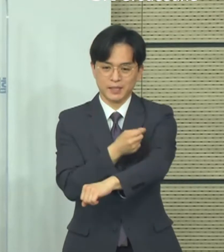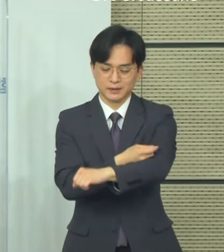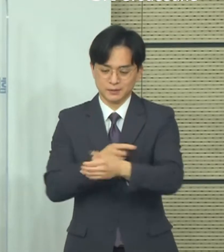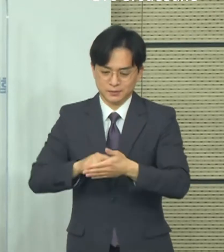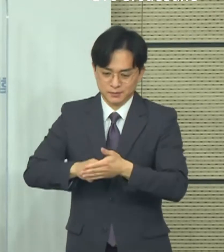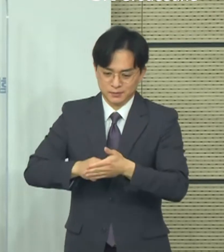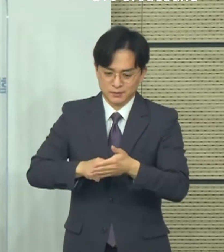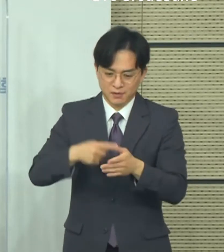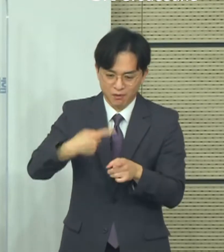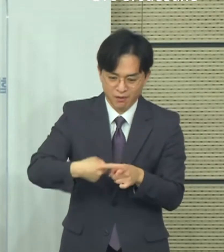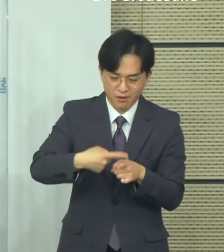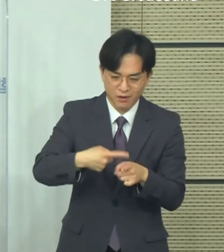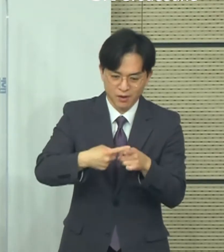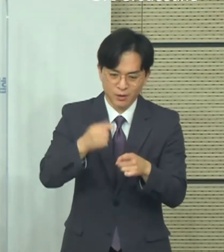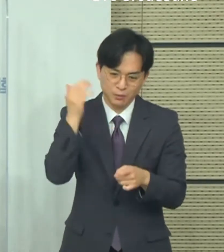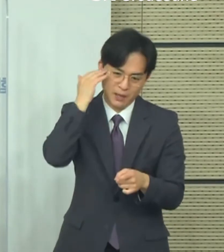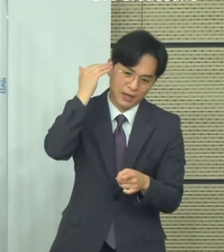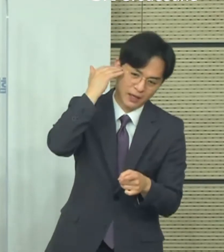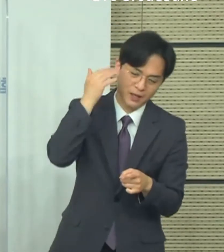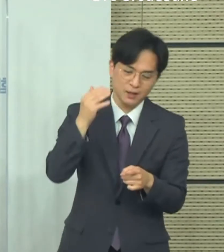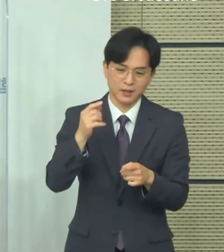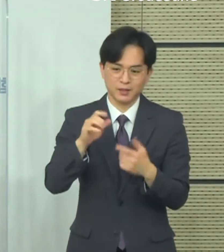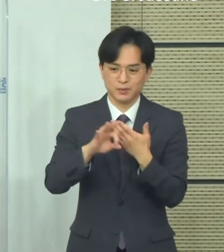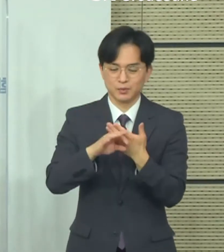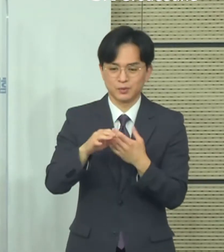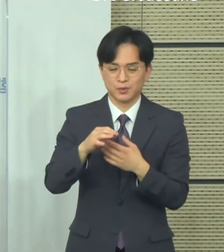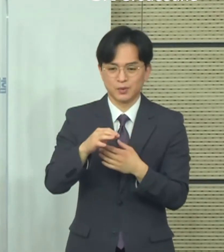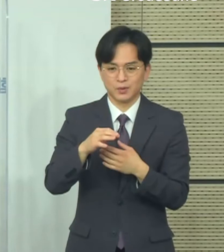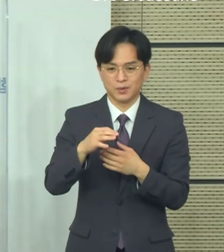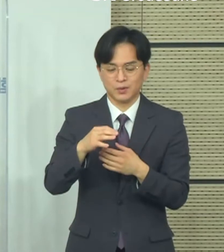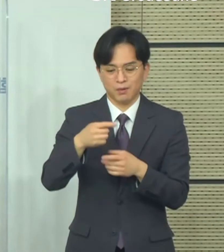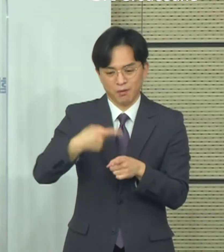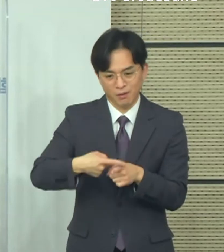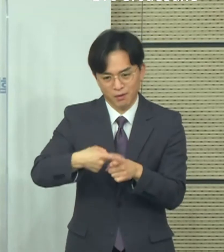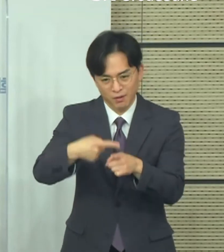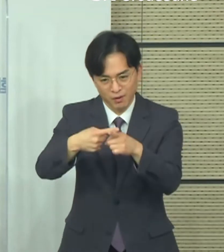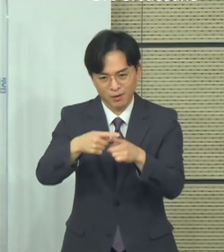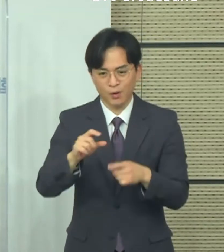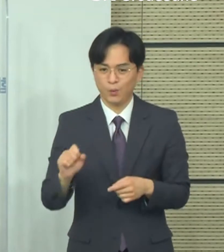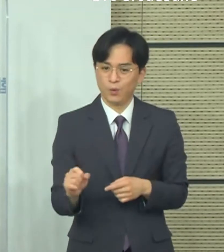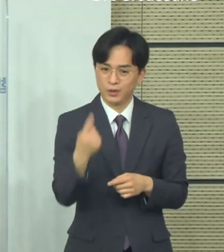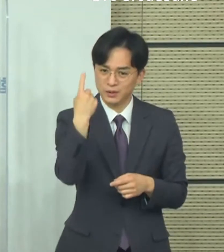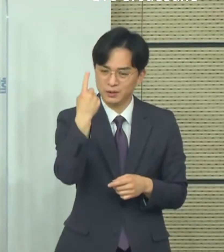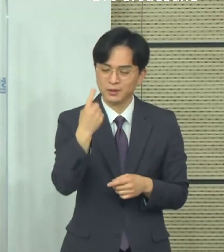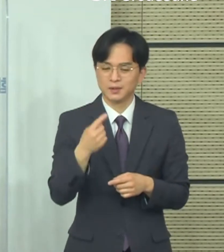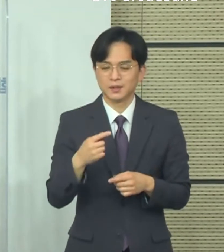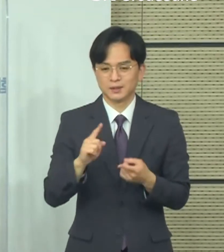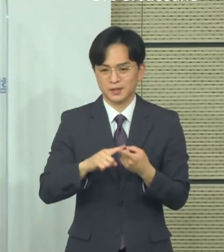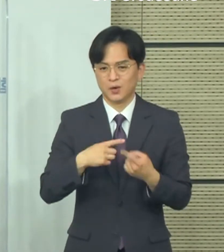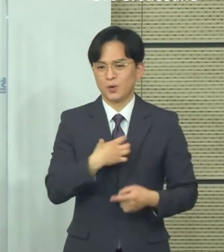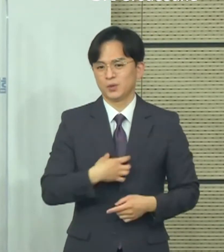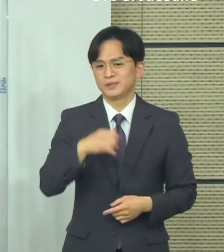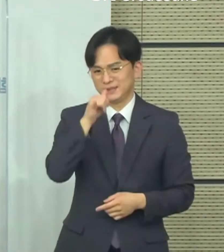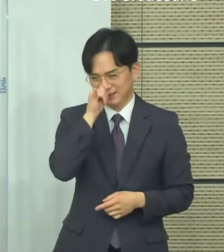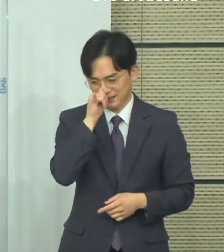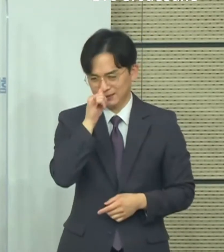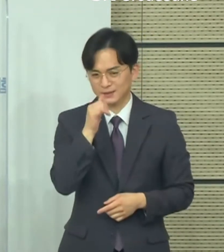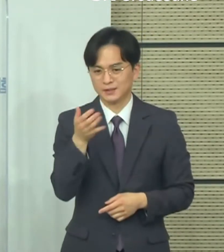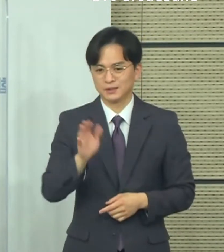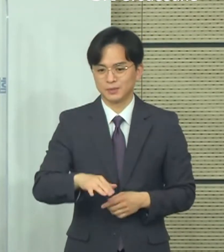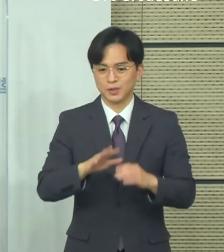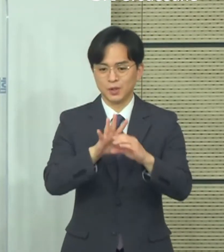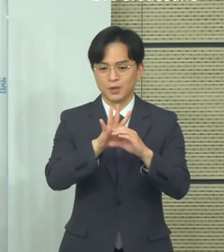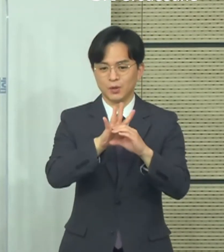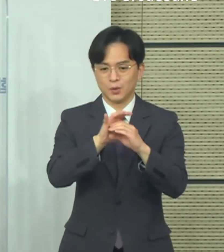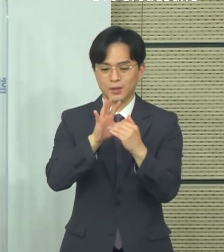백신 접종에 대한 어떤 국민적인 호응도가 비교적 상당히 높은 수준입니다. 다만 중간에 어떤 이상